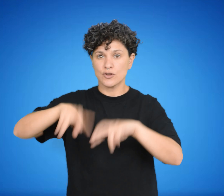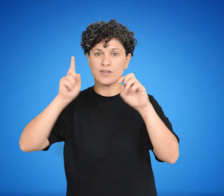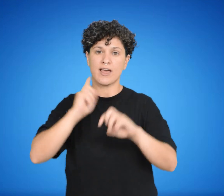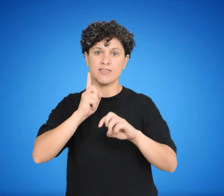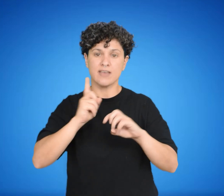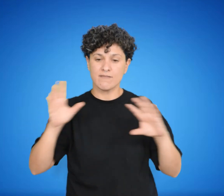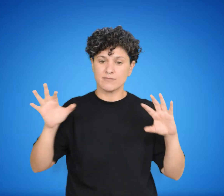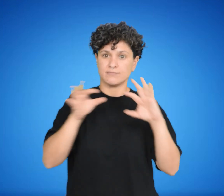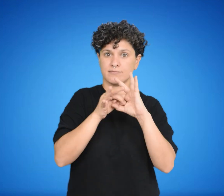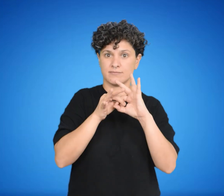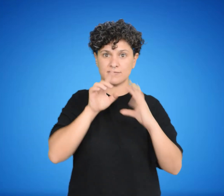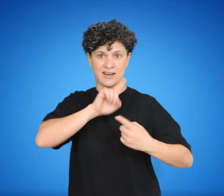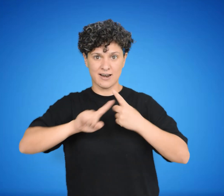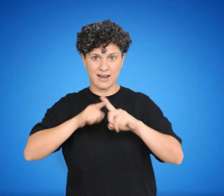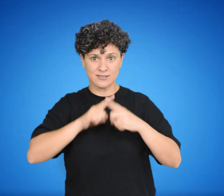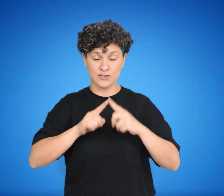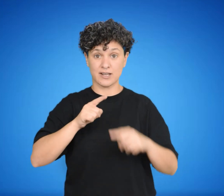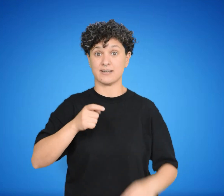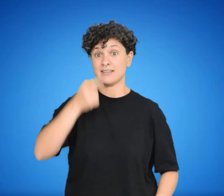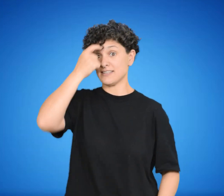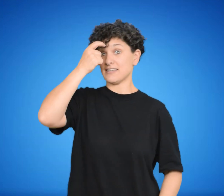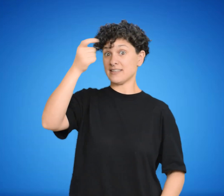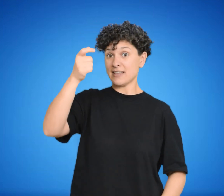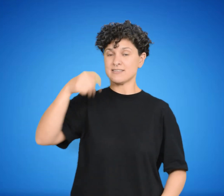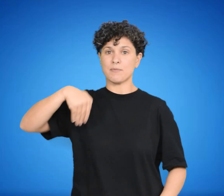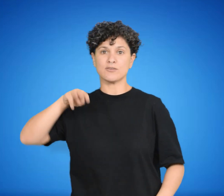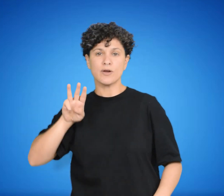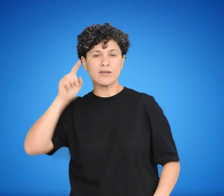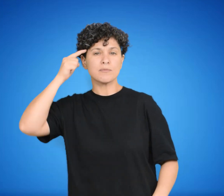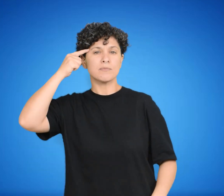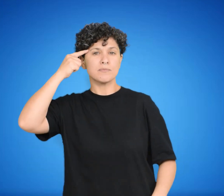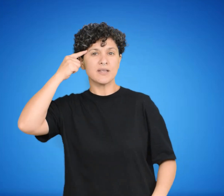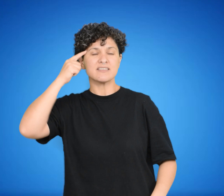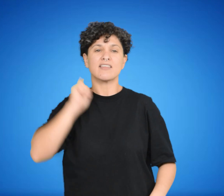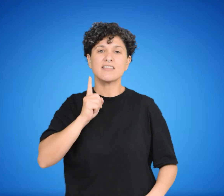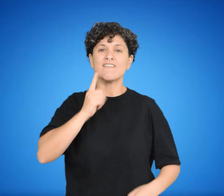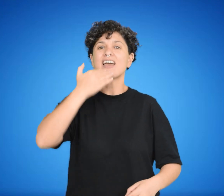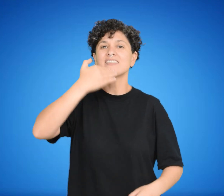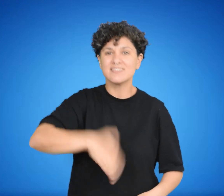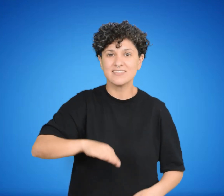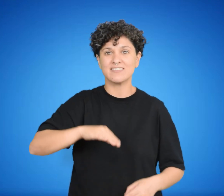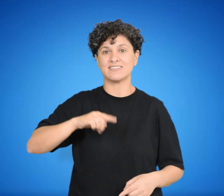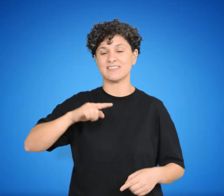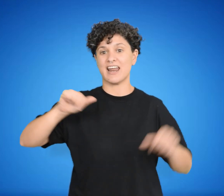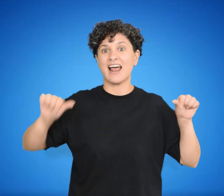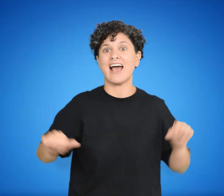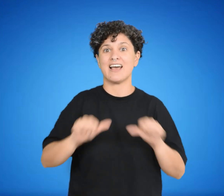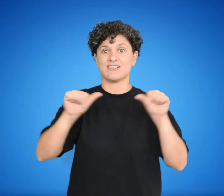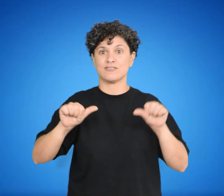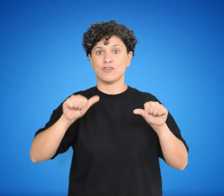Weber, implica una ciencia que pretende entender, interpretándola, la acción social